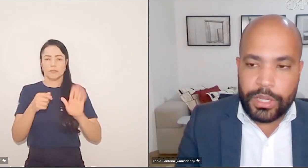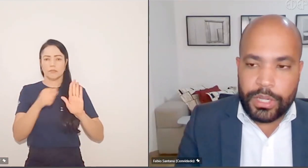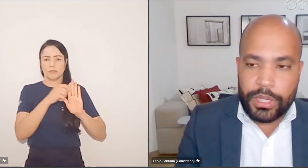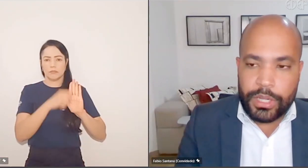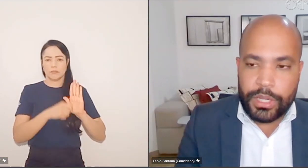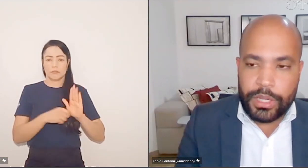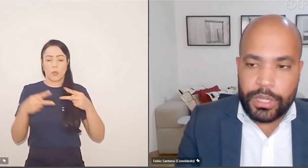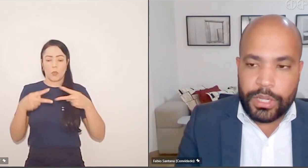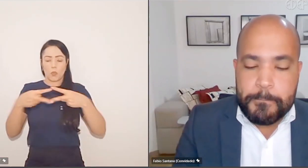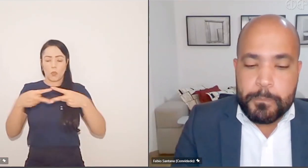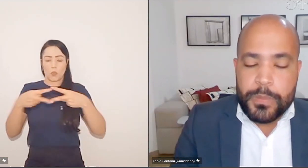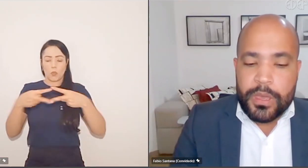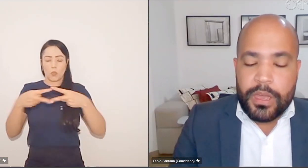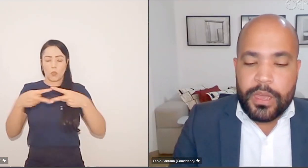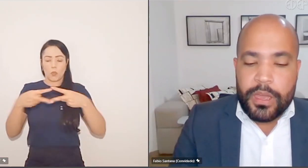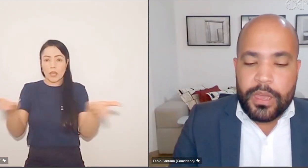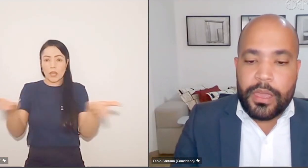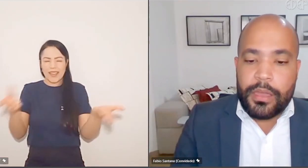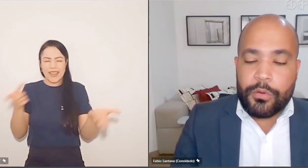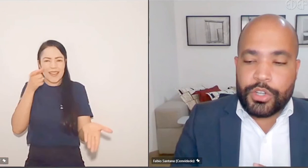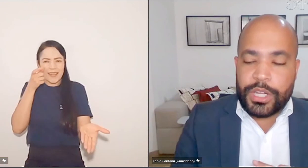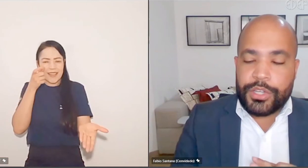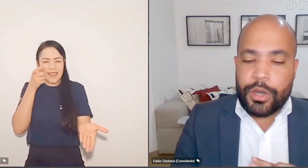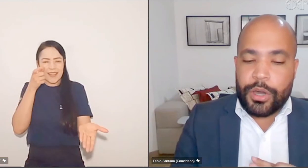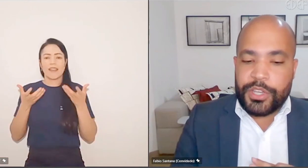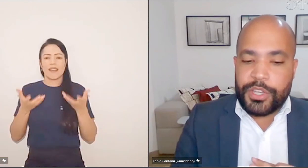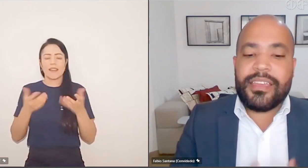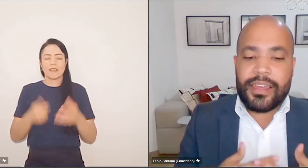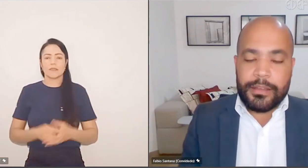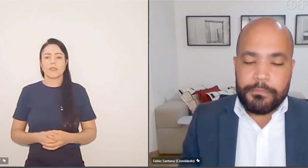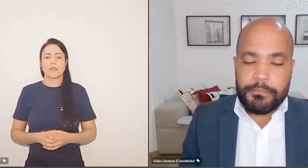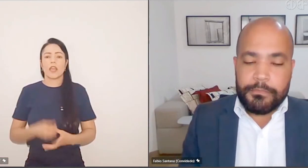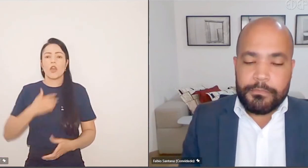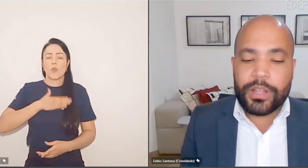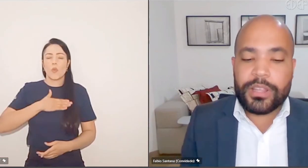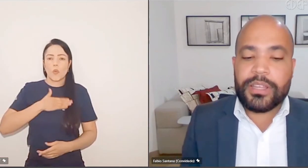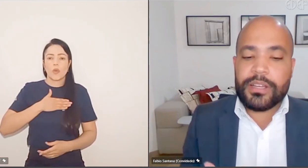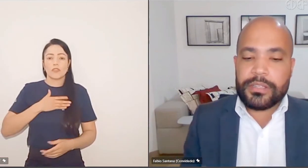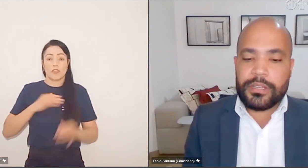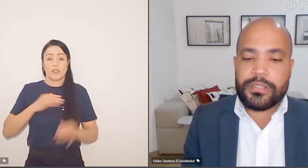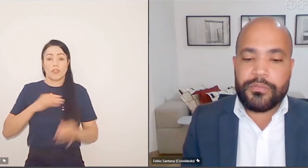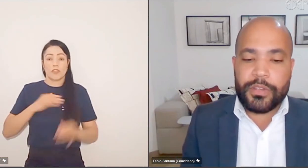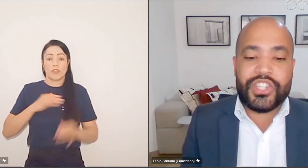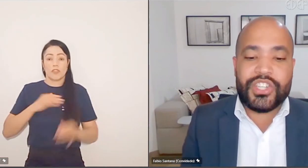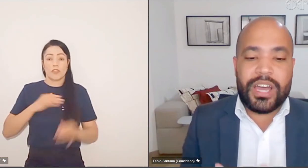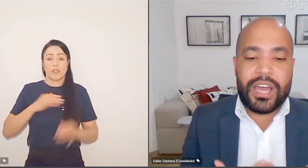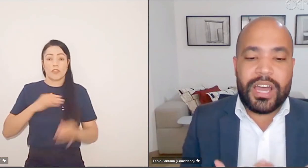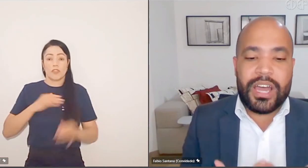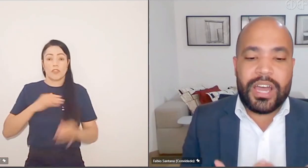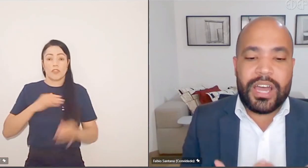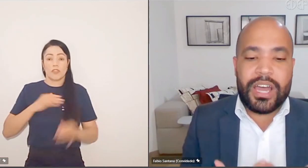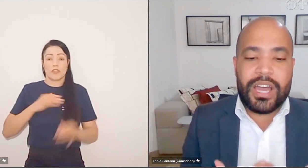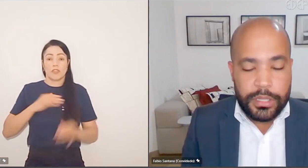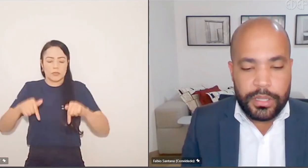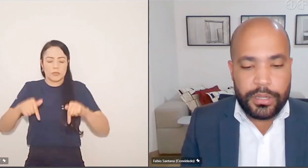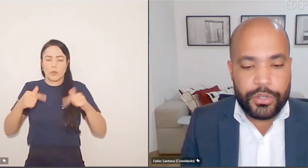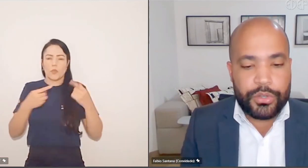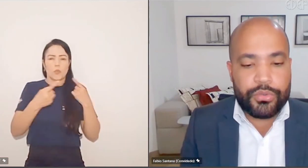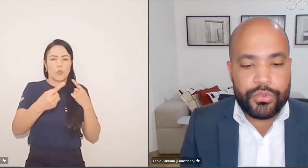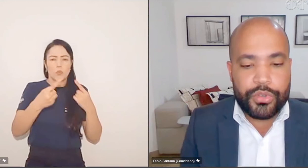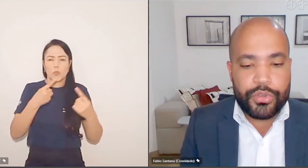aqui no link para quem tem interesse, eu gostaria de realmente reiterar a importância desse evento, desse diálogo